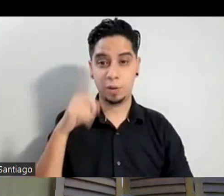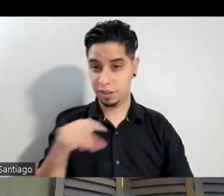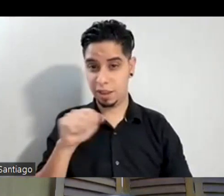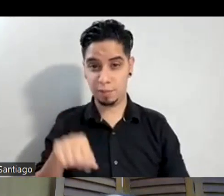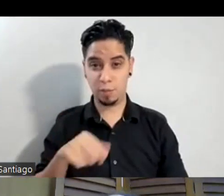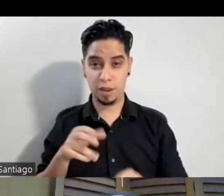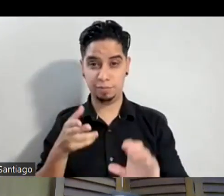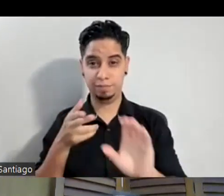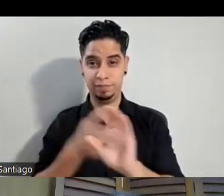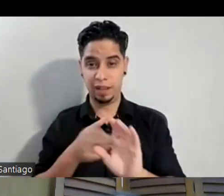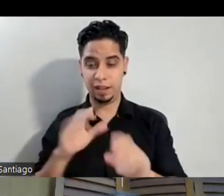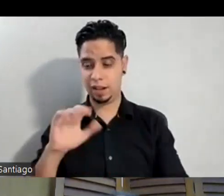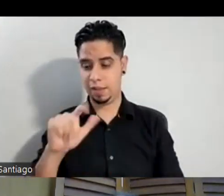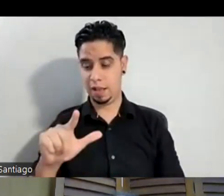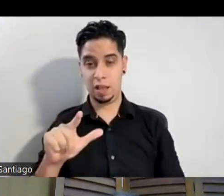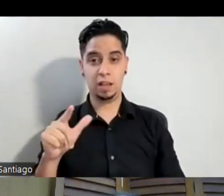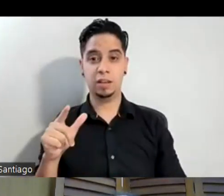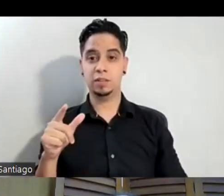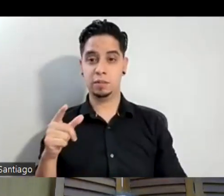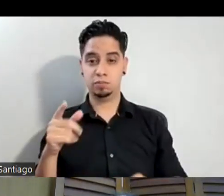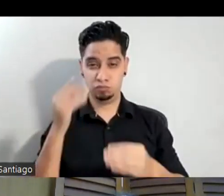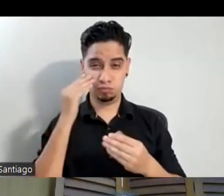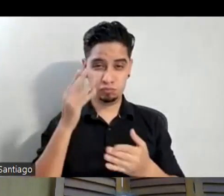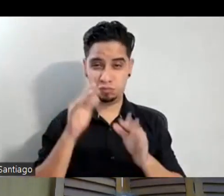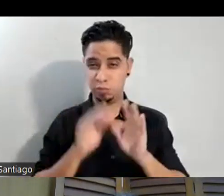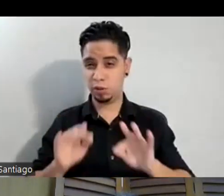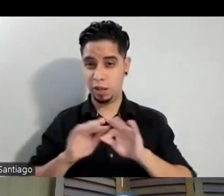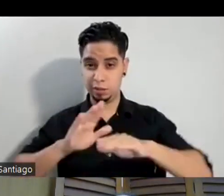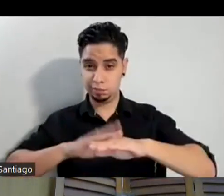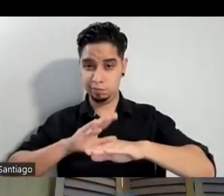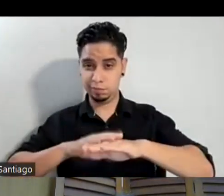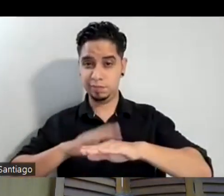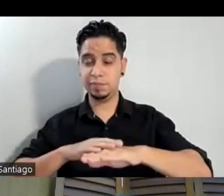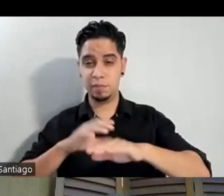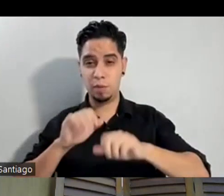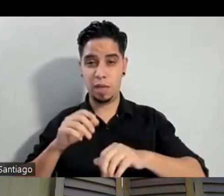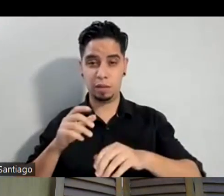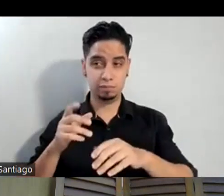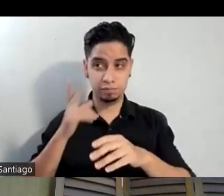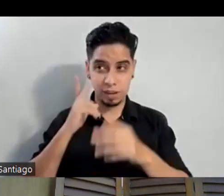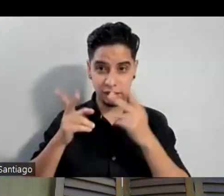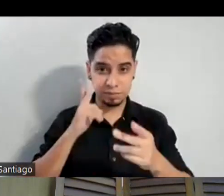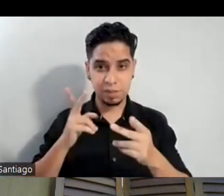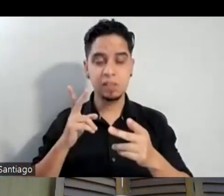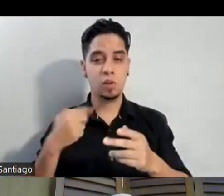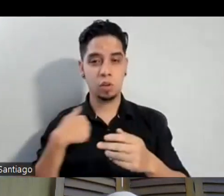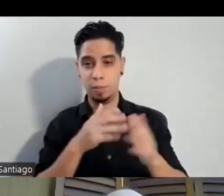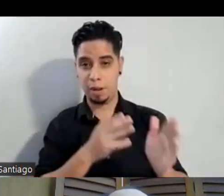al canal y les puedan llegar las notificaciones de las cosas nuevas que seguimos preparando para ustedes siempre en Artefusión. Exacto.